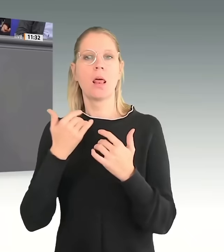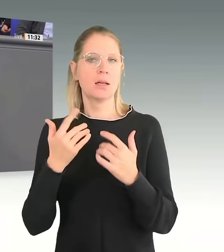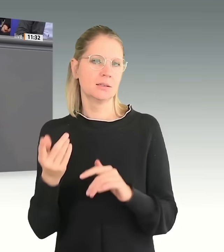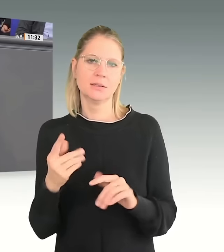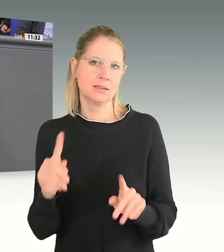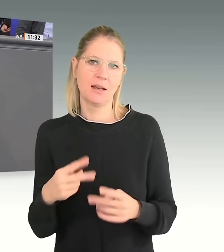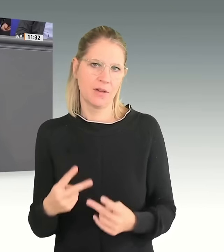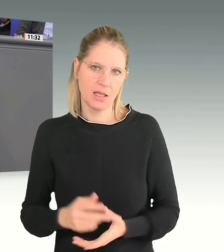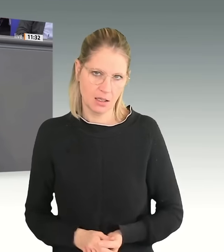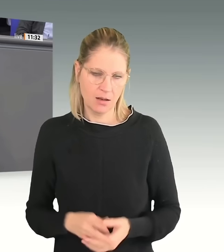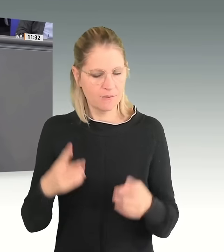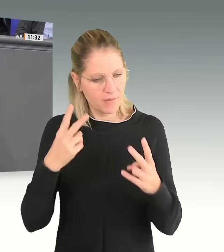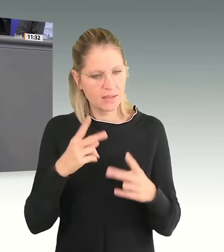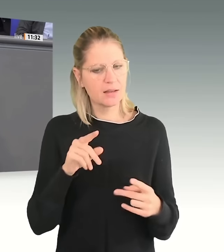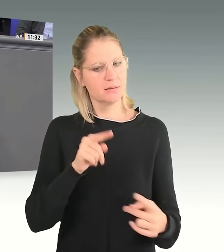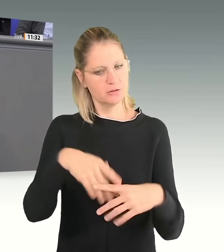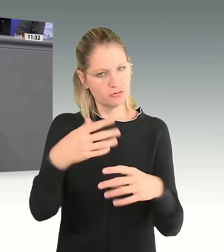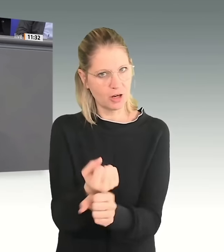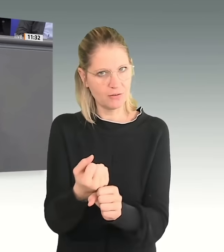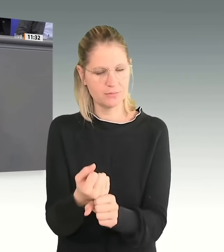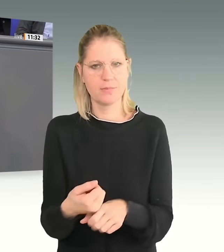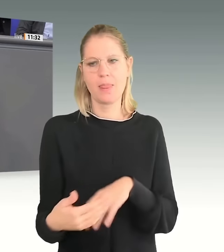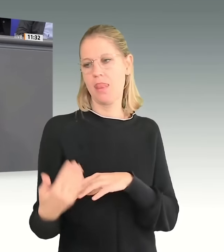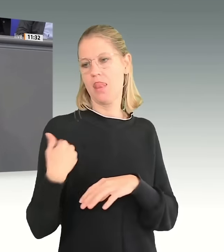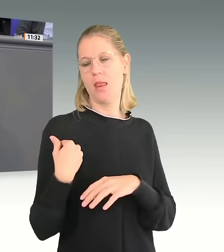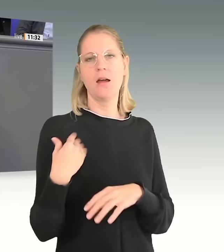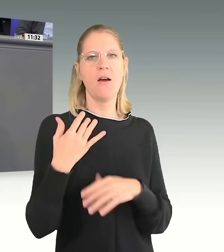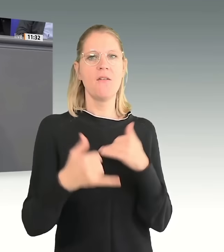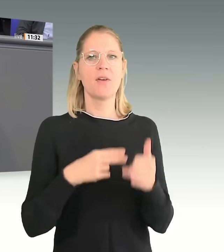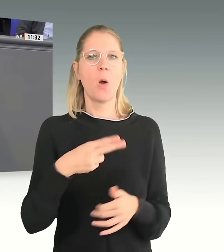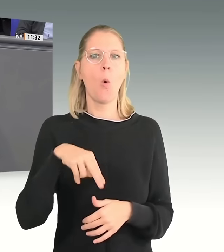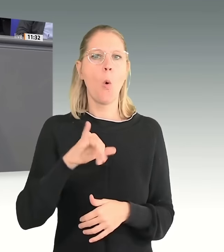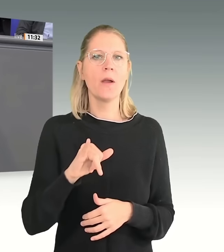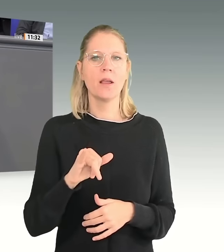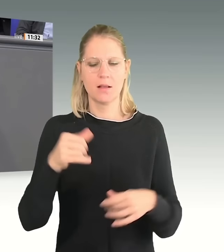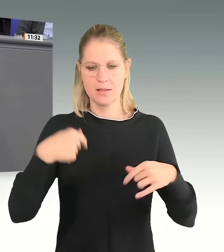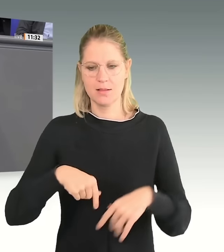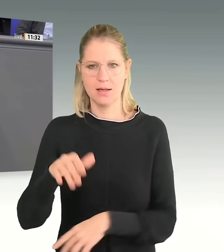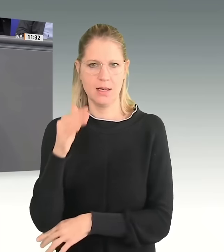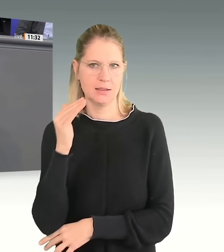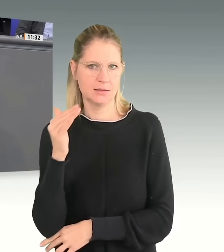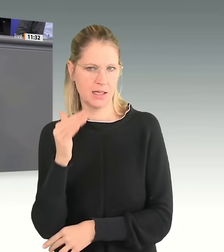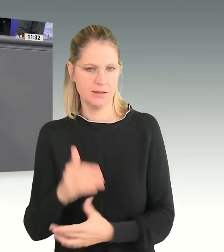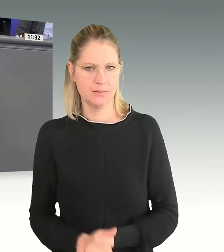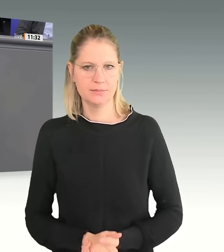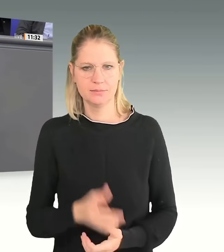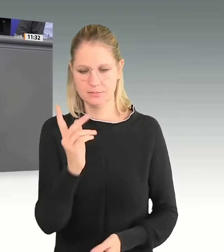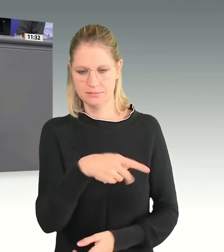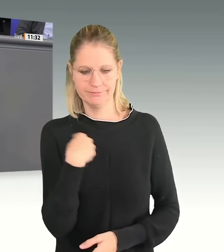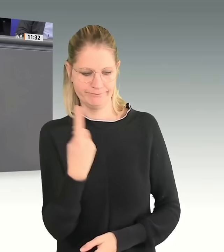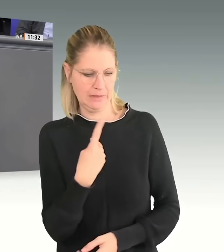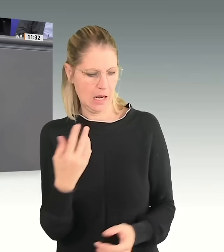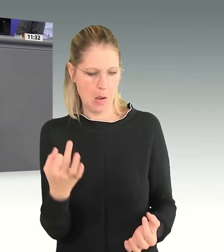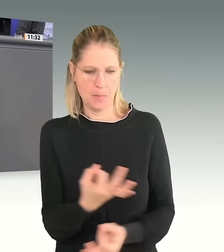kurz, was Frau Hui gerade eben hier auch erzählt hat, brauchen uns nicht